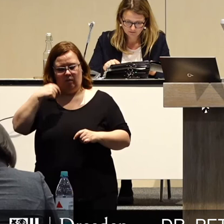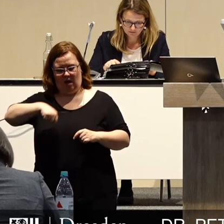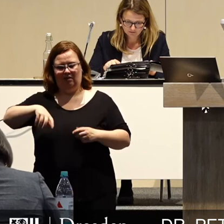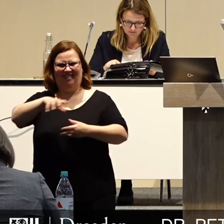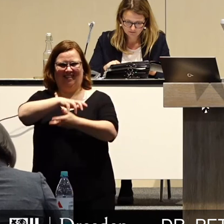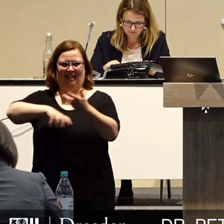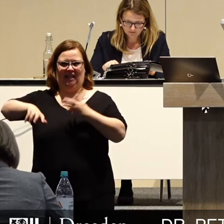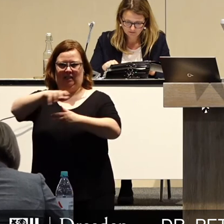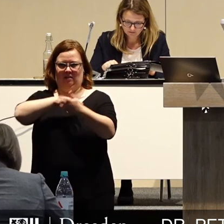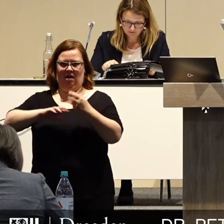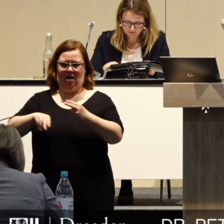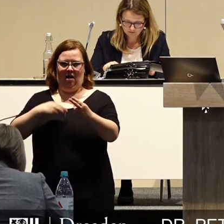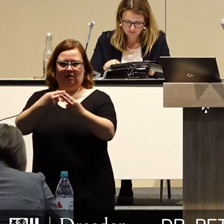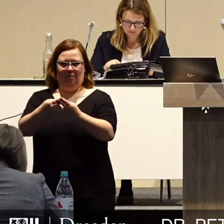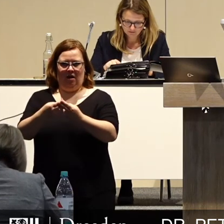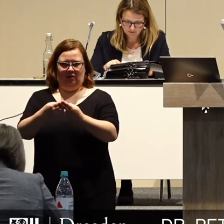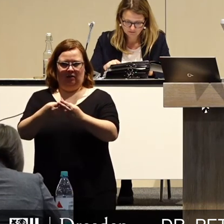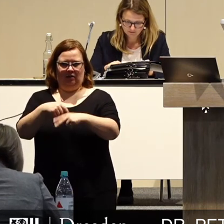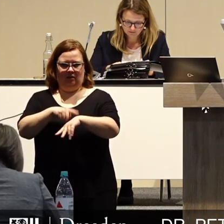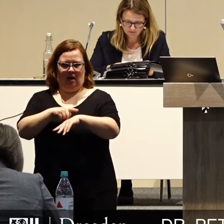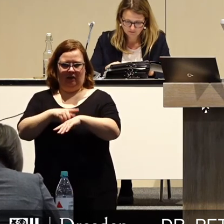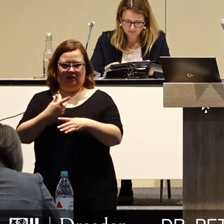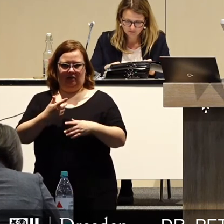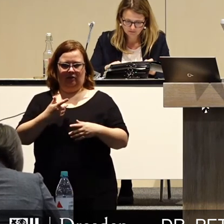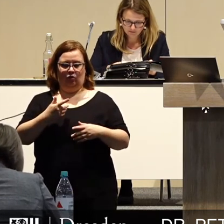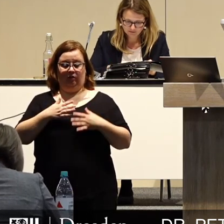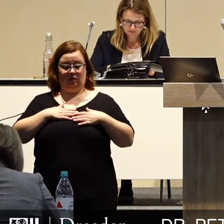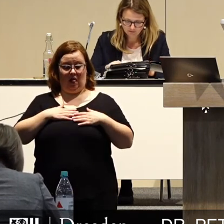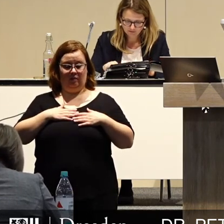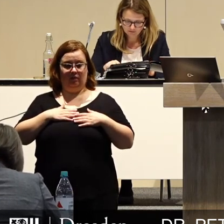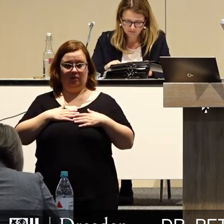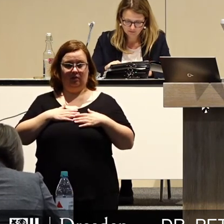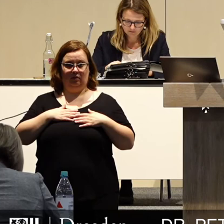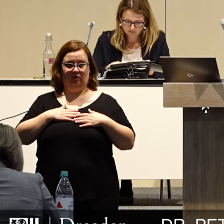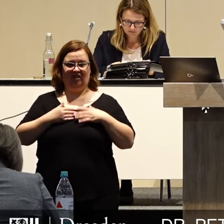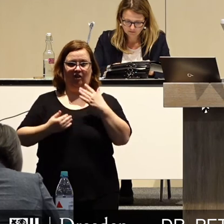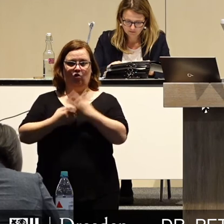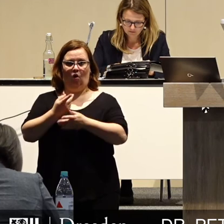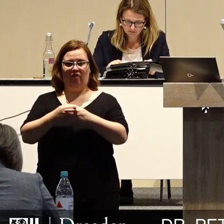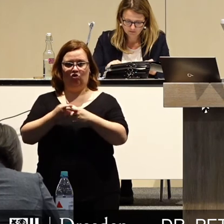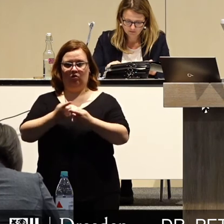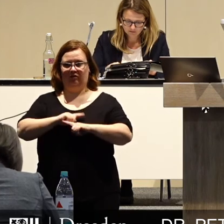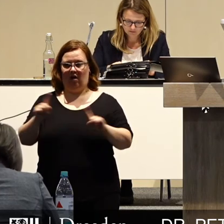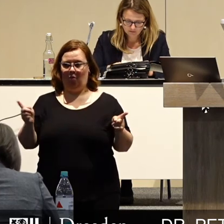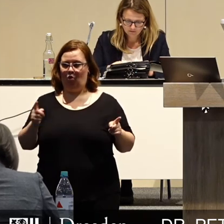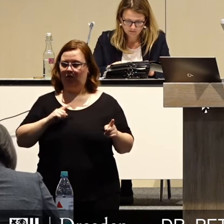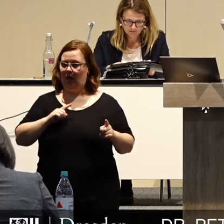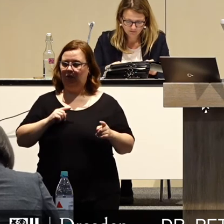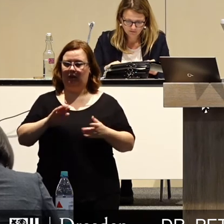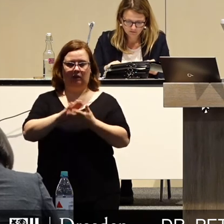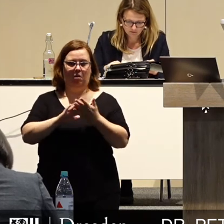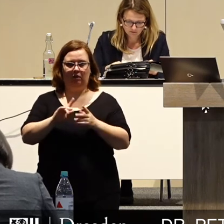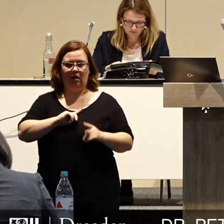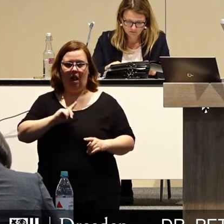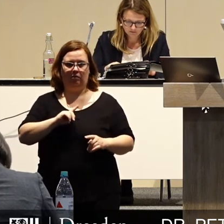dieser jetzigen Zeit und für jemanden wie mich, für den das Neuverschuldungsverbot niemals Selbstzweck und